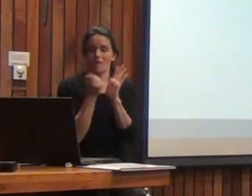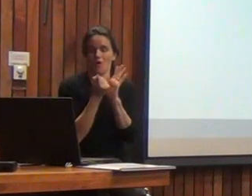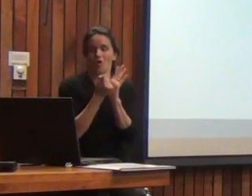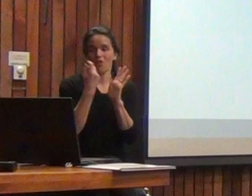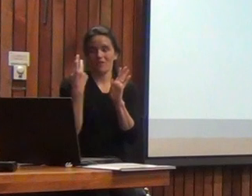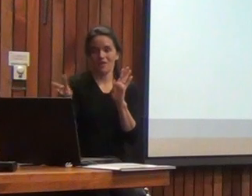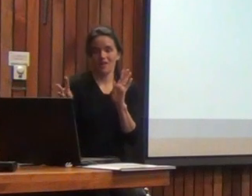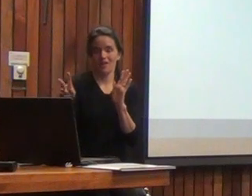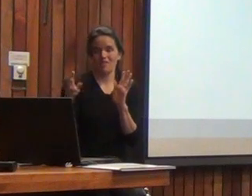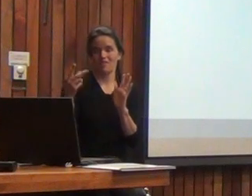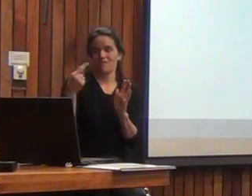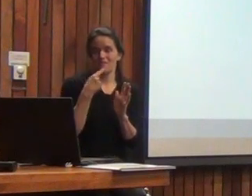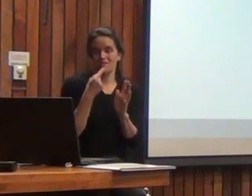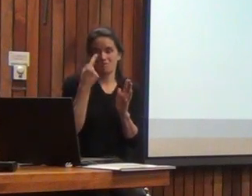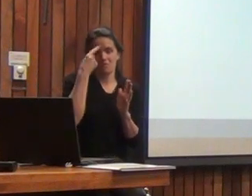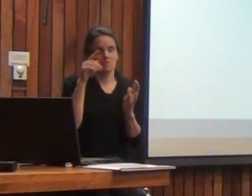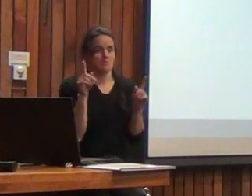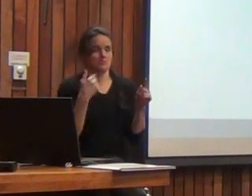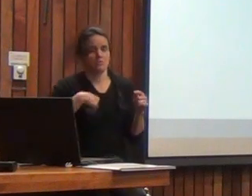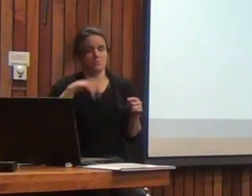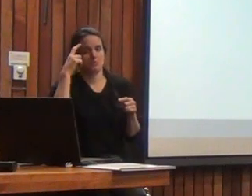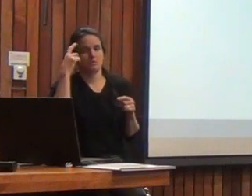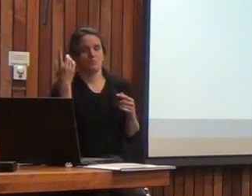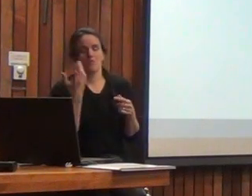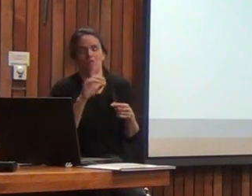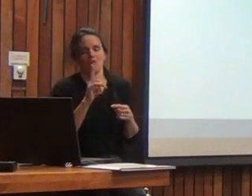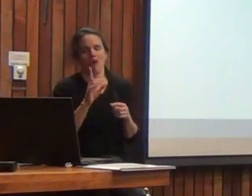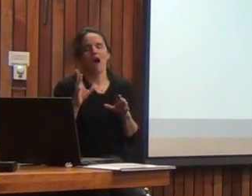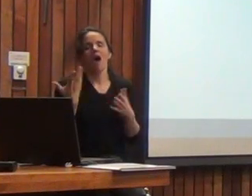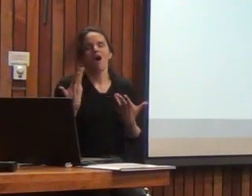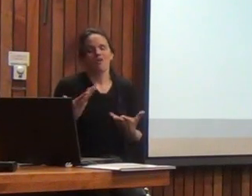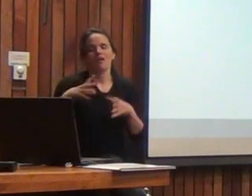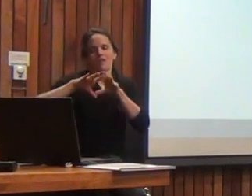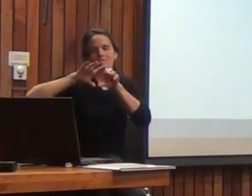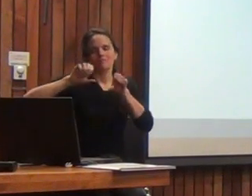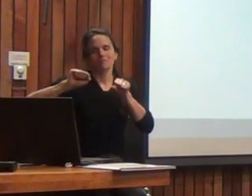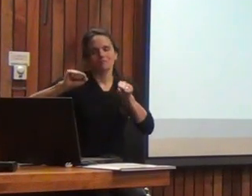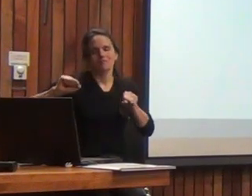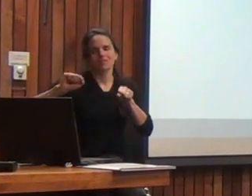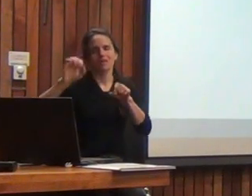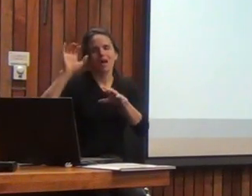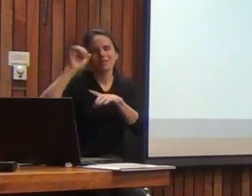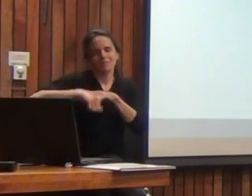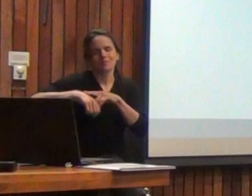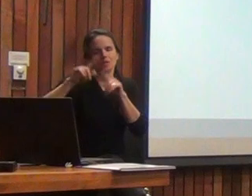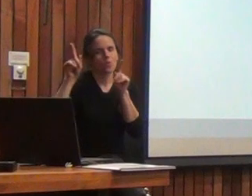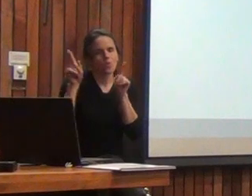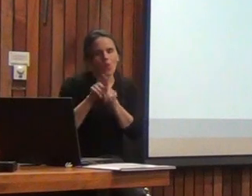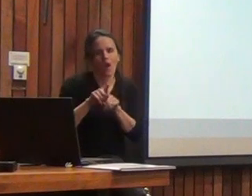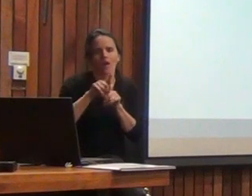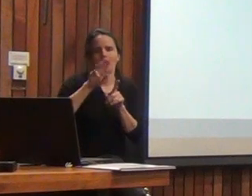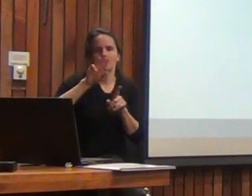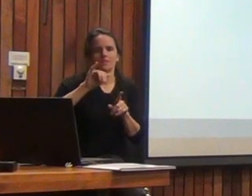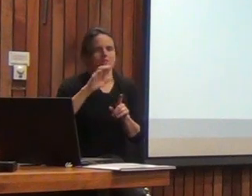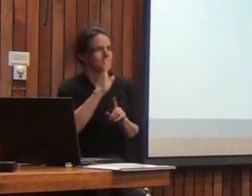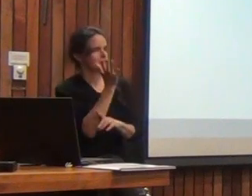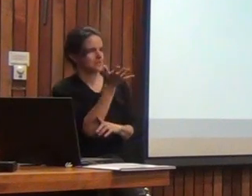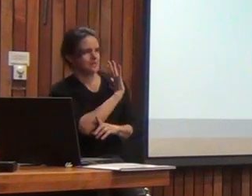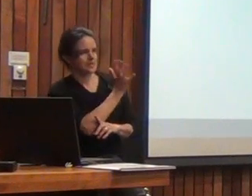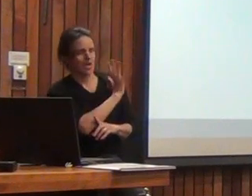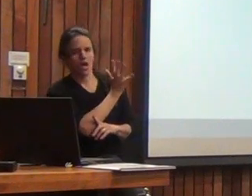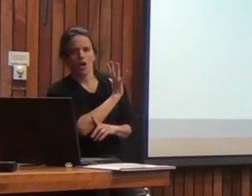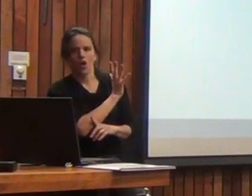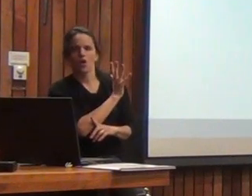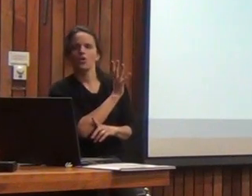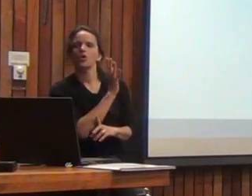que el de ellos, pero igual, ya aprendimos, y ahora nos acogemos a la norma. Pero ahora entre todos le decimos adiós,